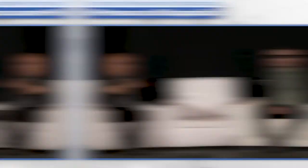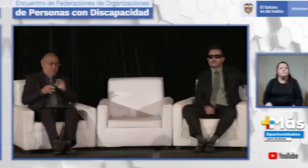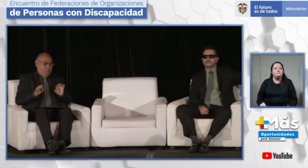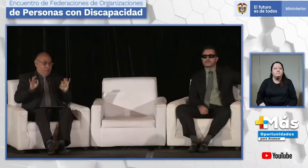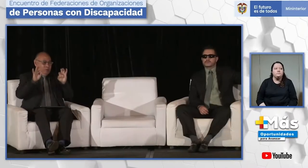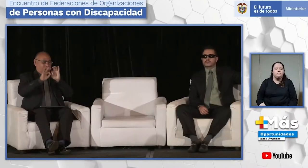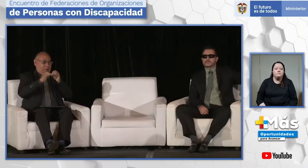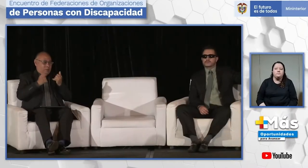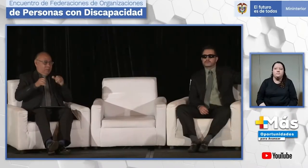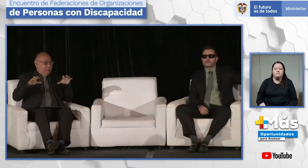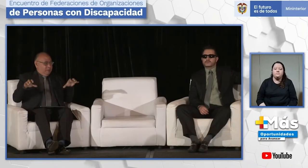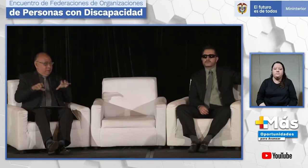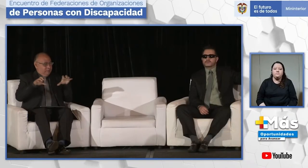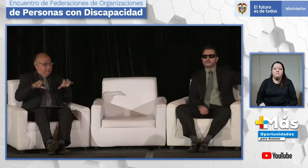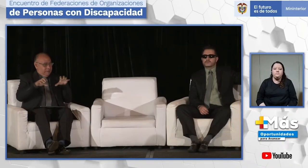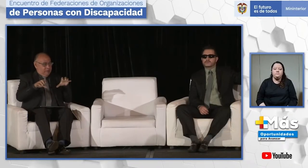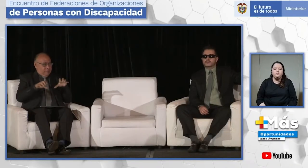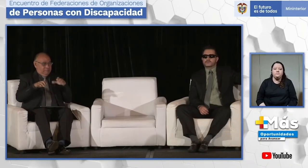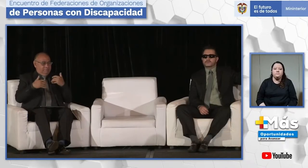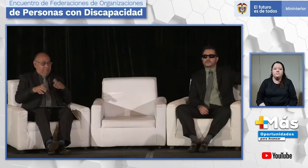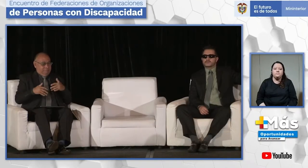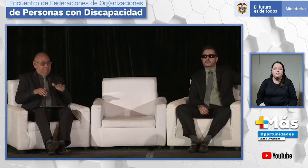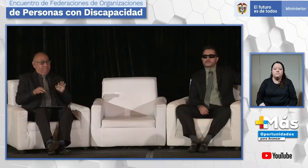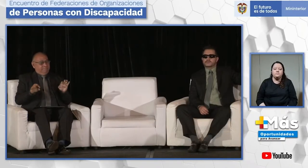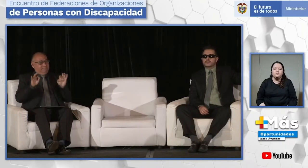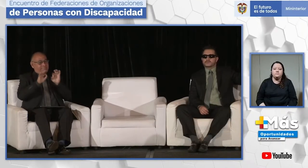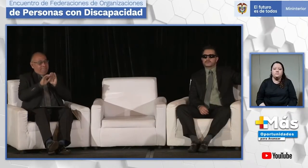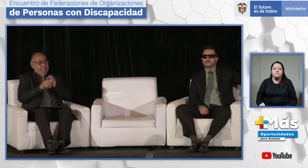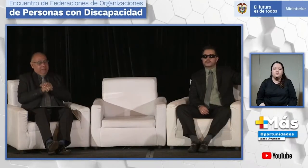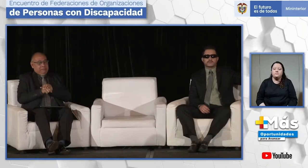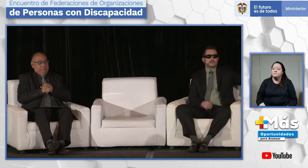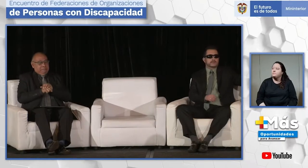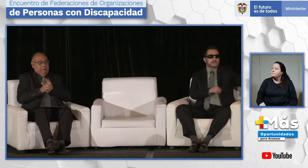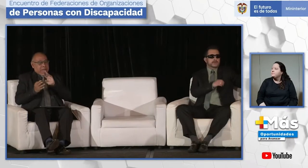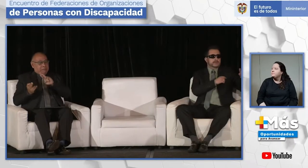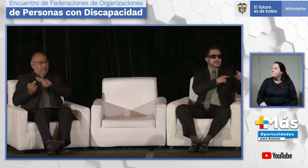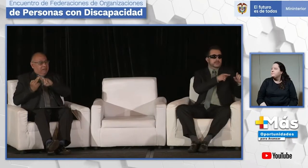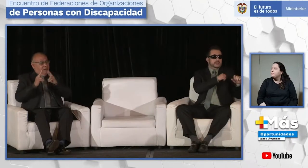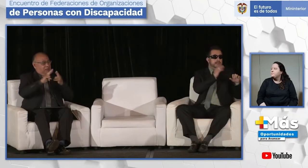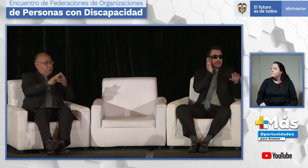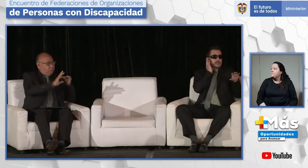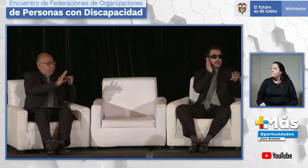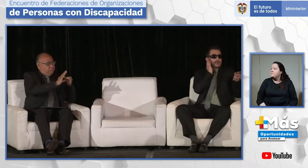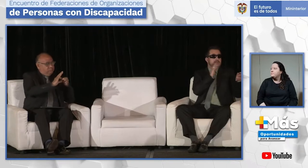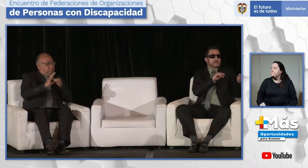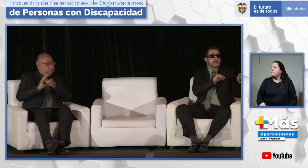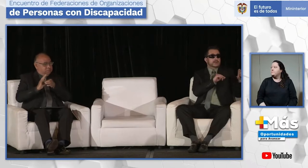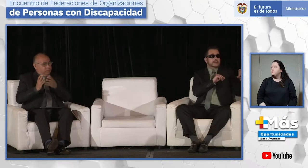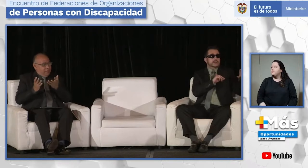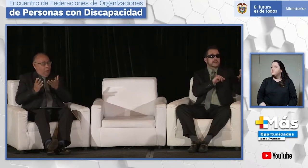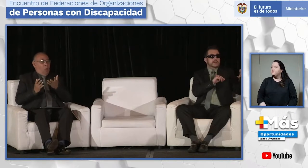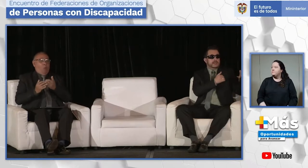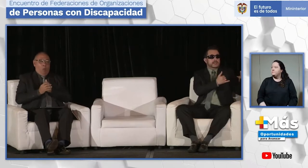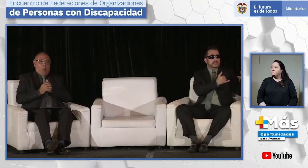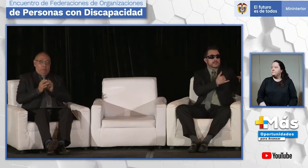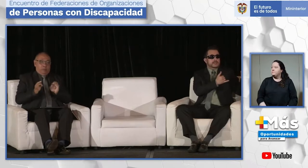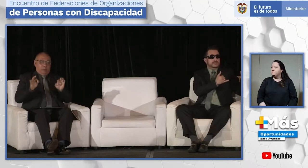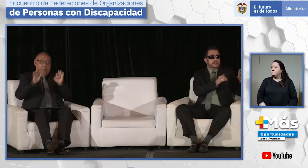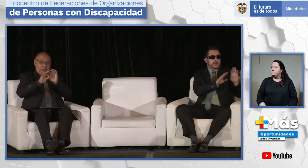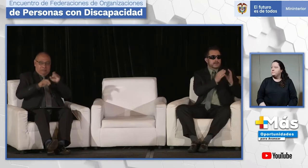...al Ministerio del Interior por su invitación por estar, por hacernos partícipes de esta actividad y bueno, entonces, ¿cómo